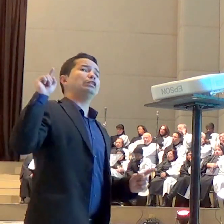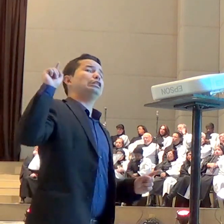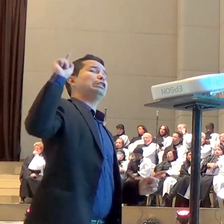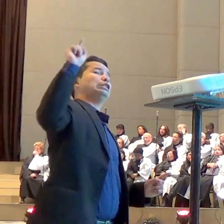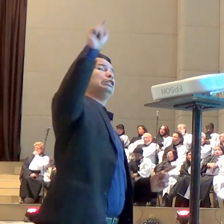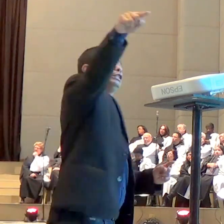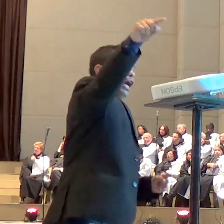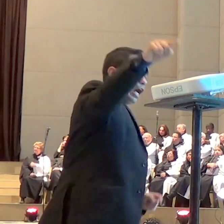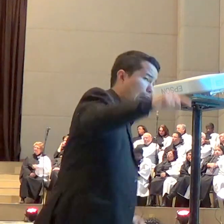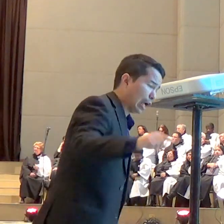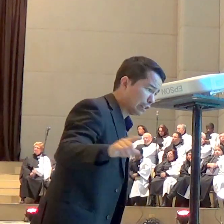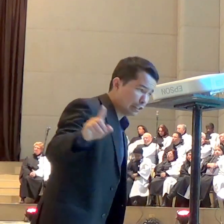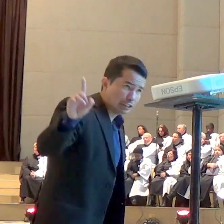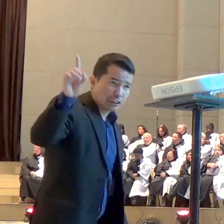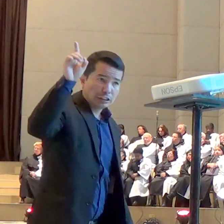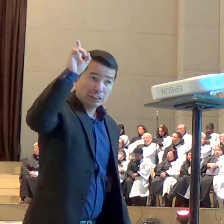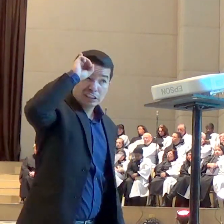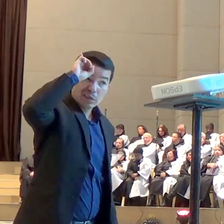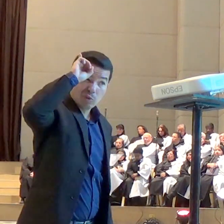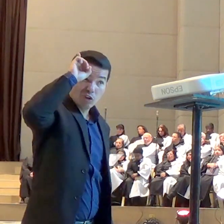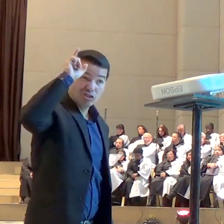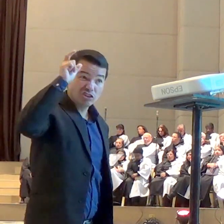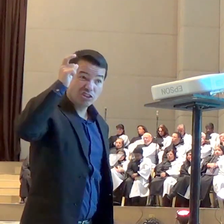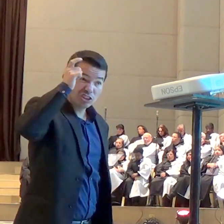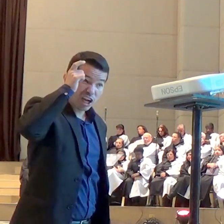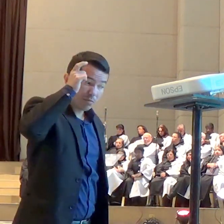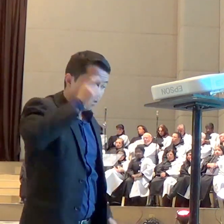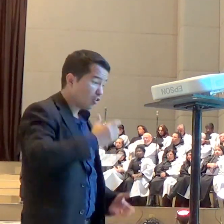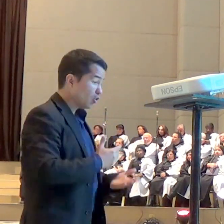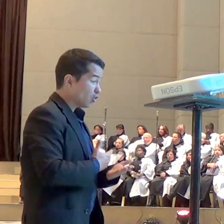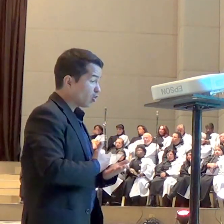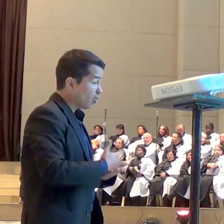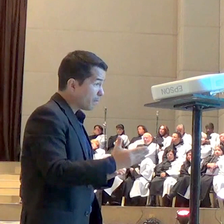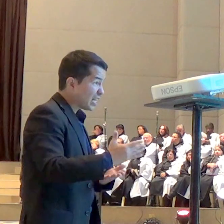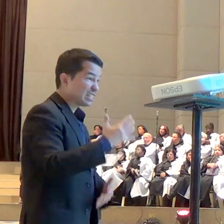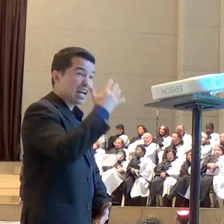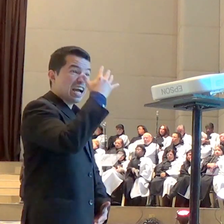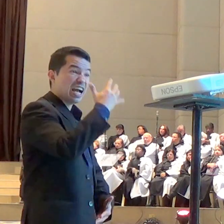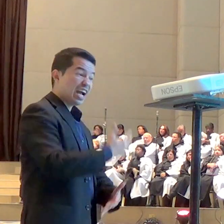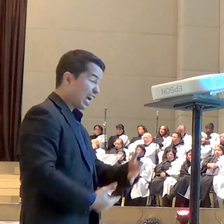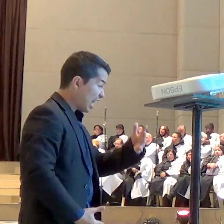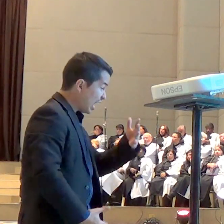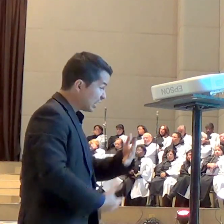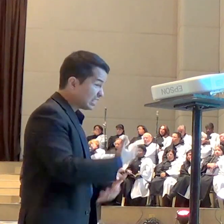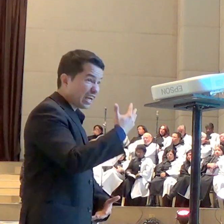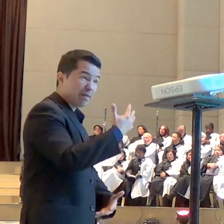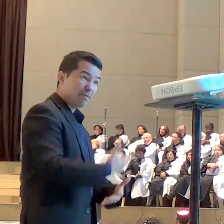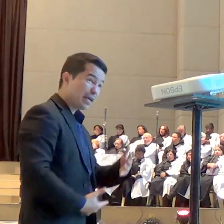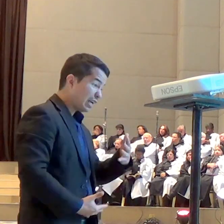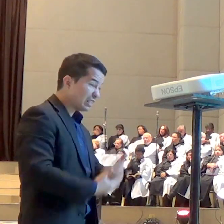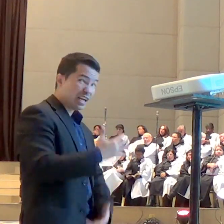demoníaco começou a impedir esse anjo que trazia a mensagem